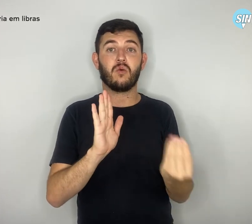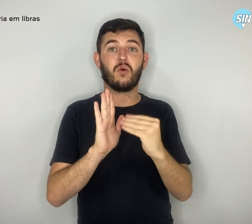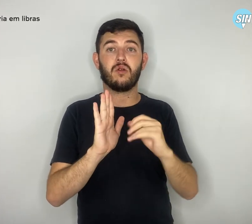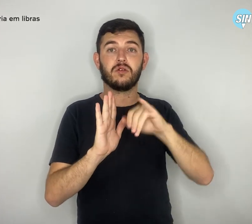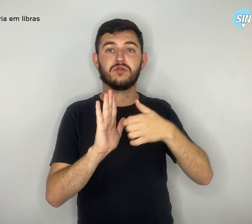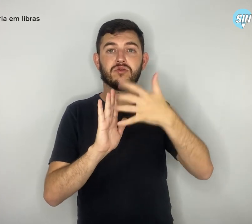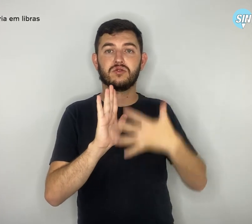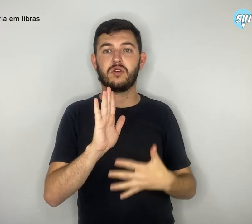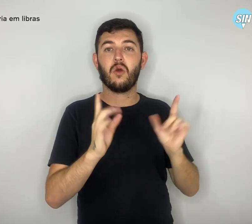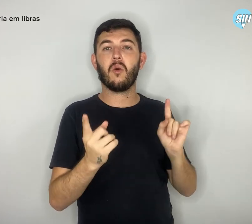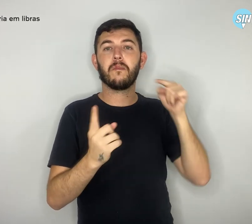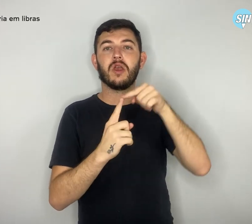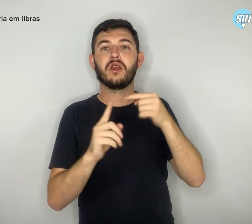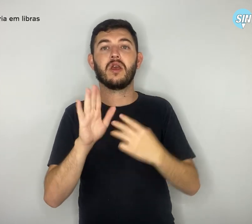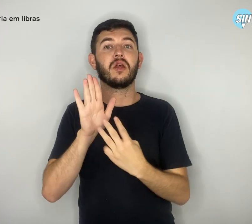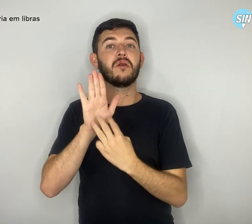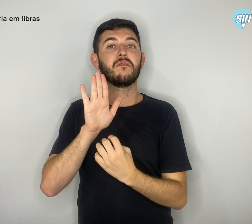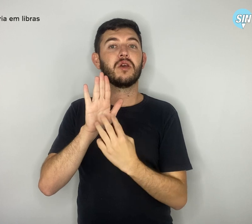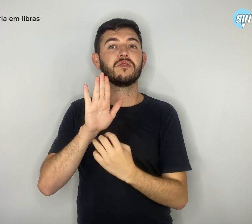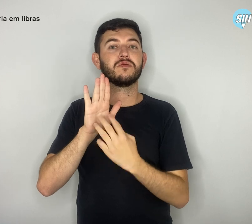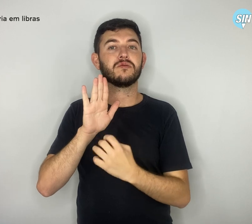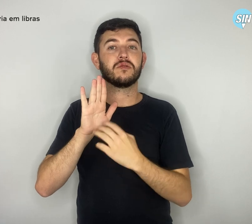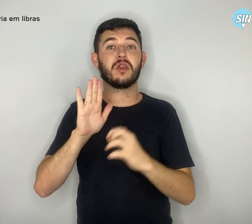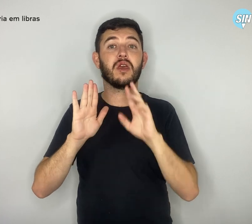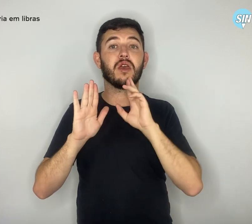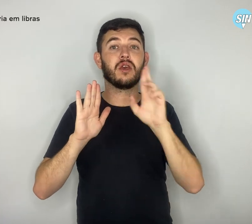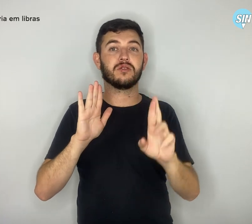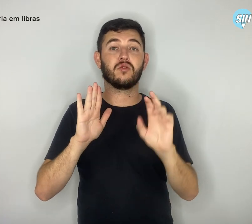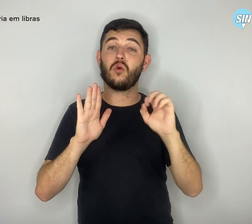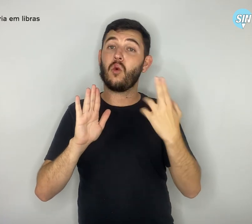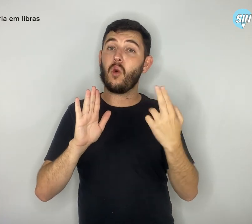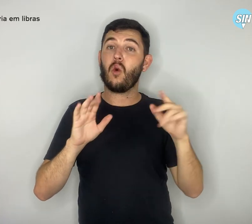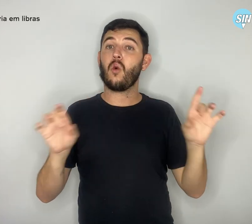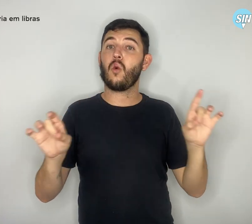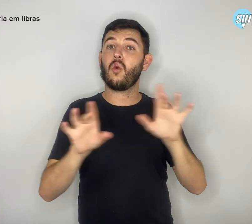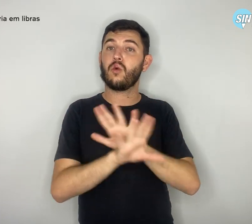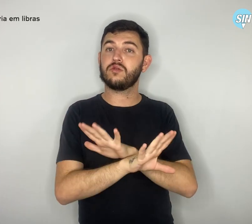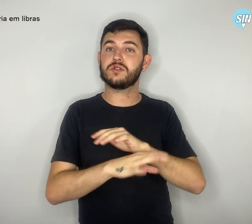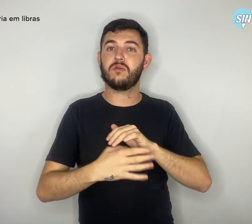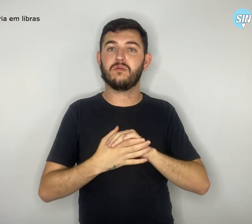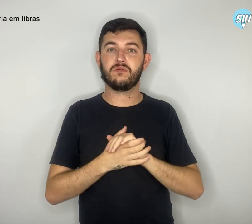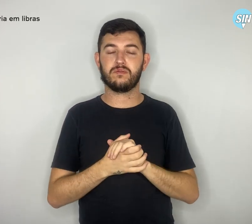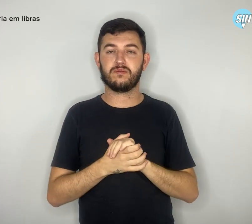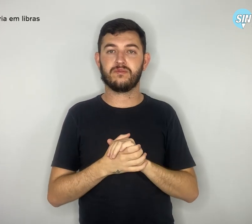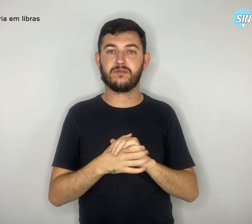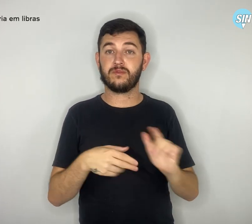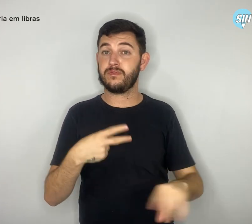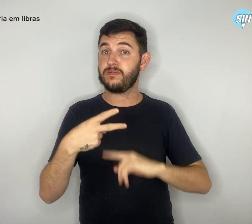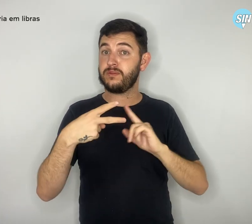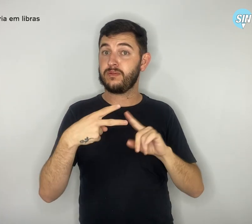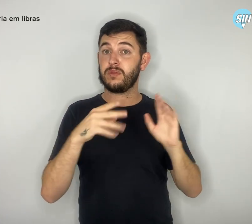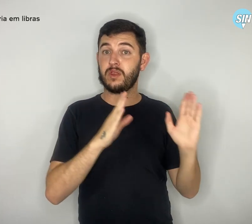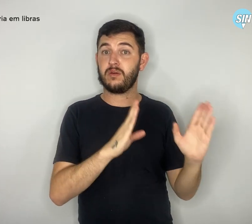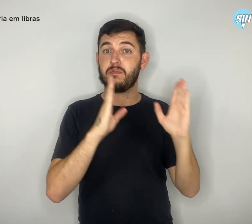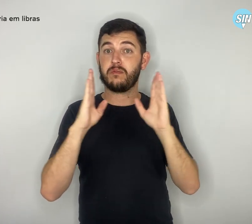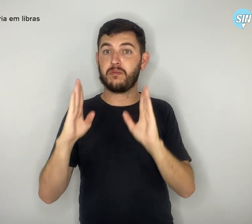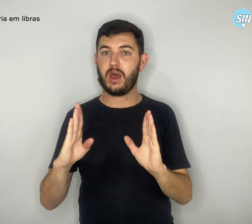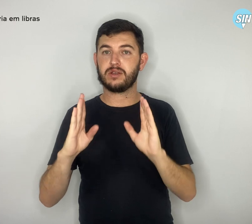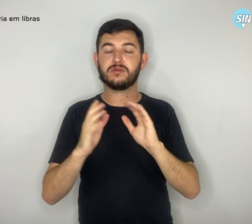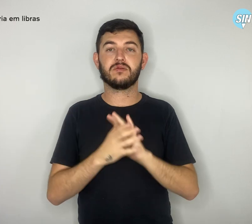metodologia, resultado ou conclusões. 2. Separe um arquivo